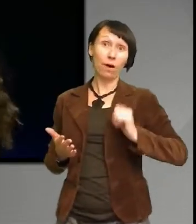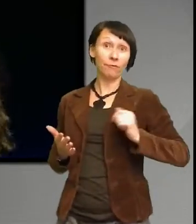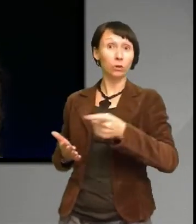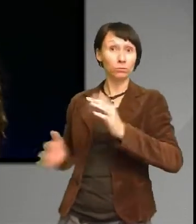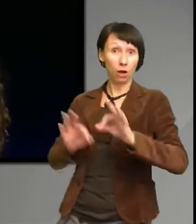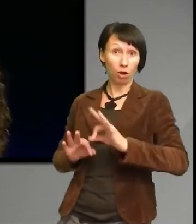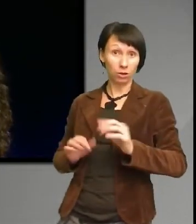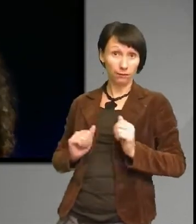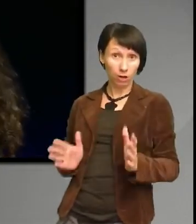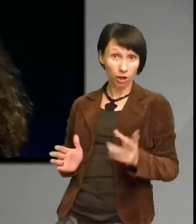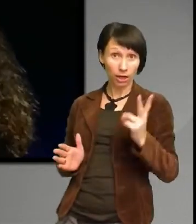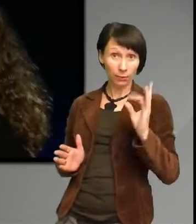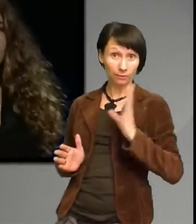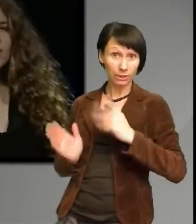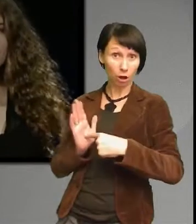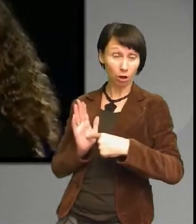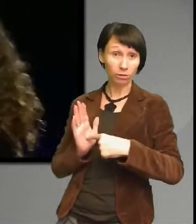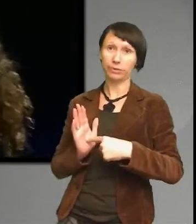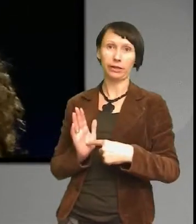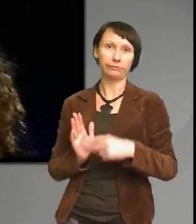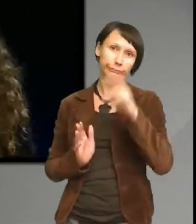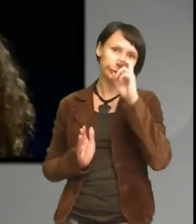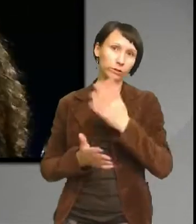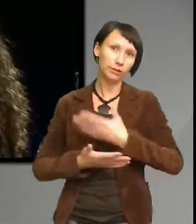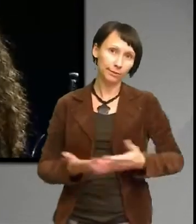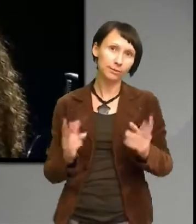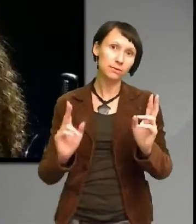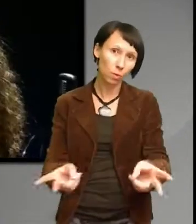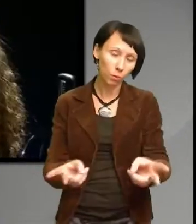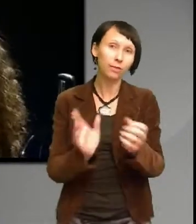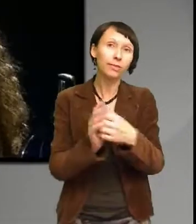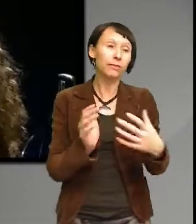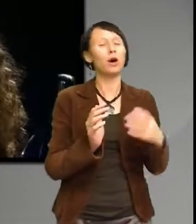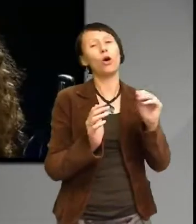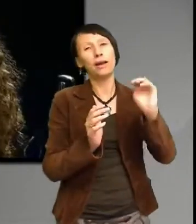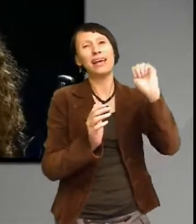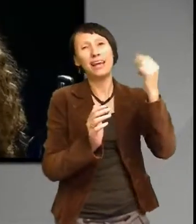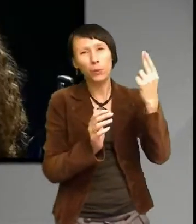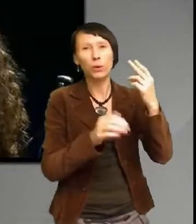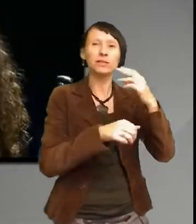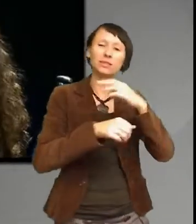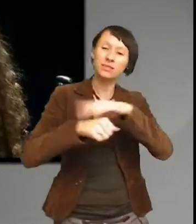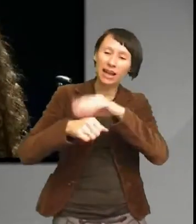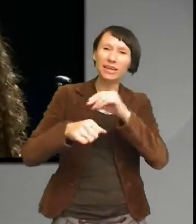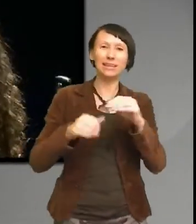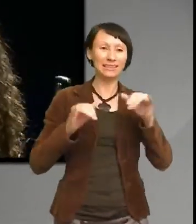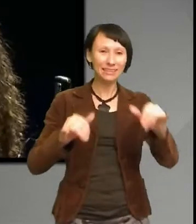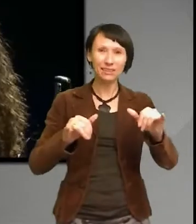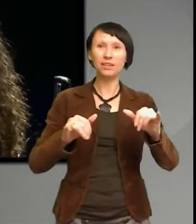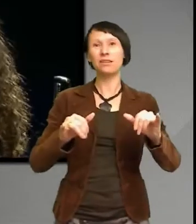tydligen inte för även om det inom EU och Sverige har blivit bättre de senaste åren så